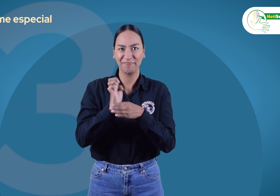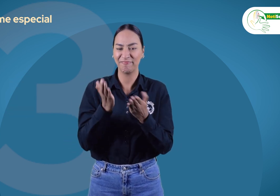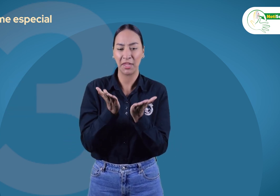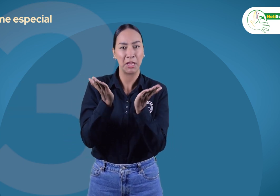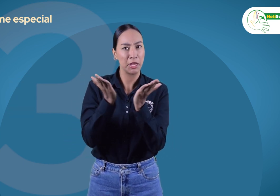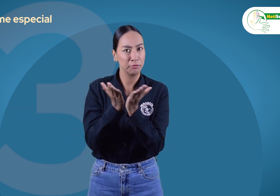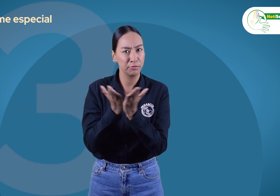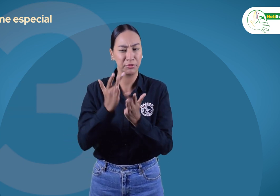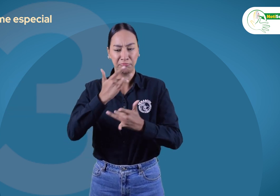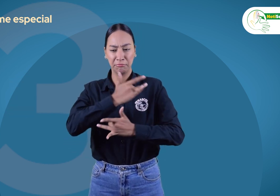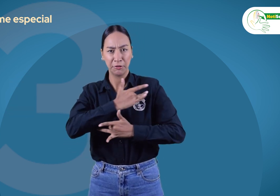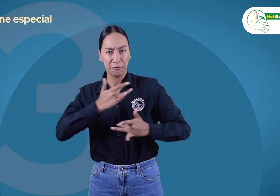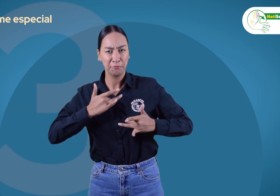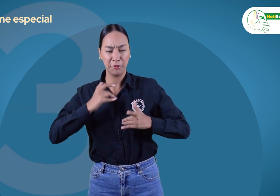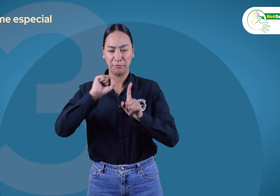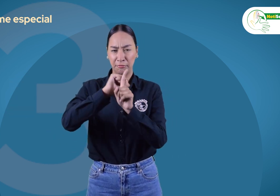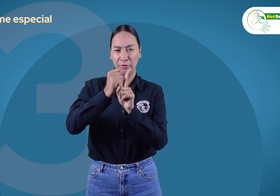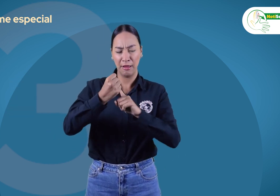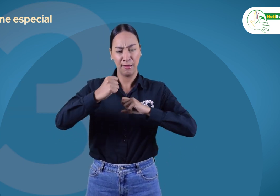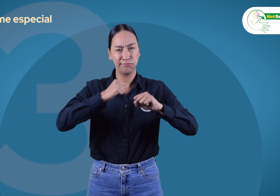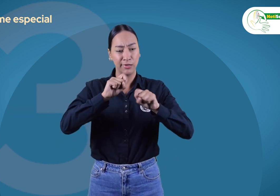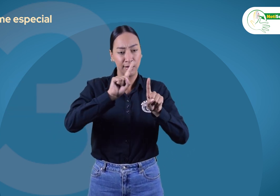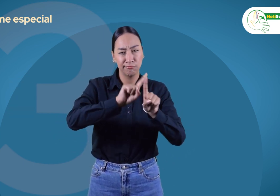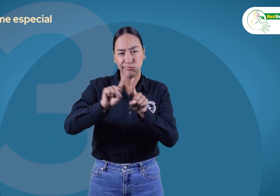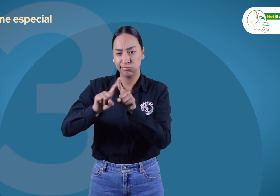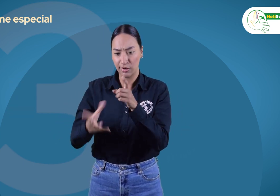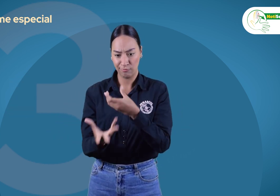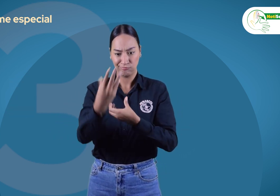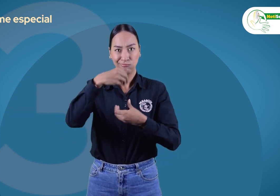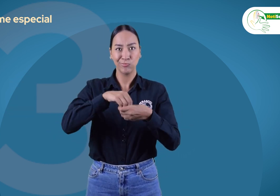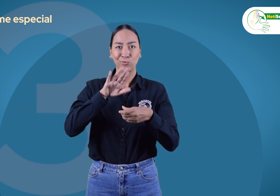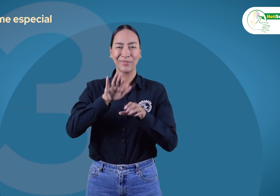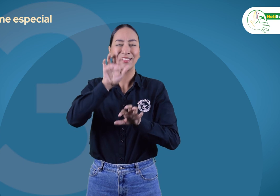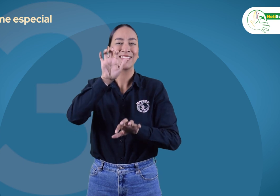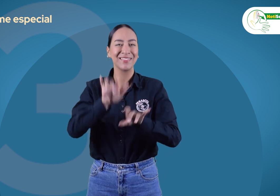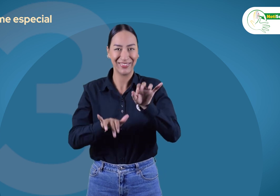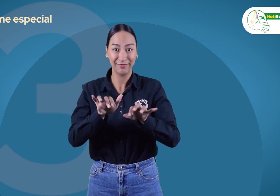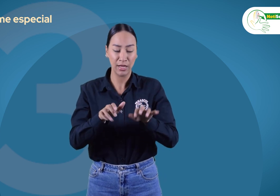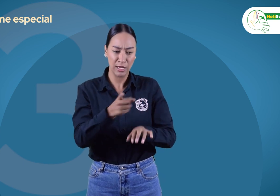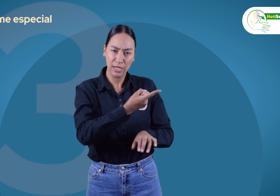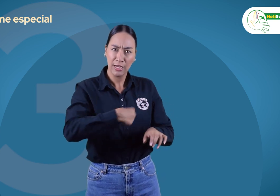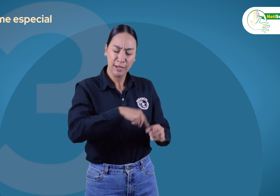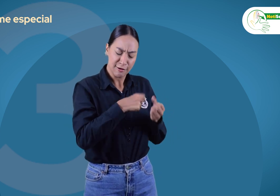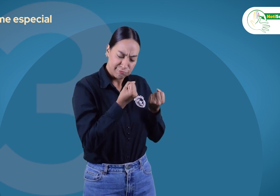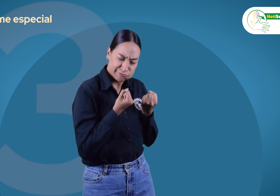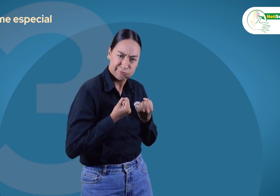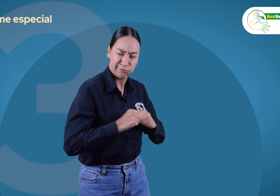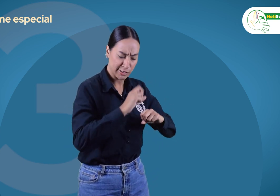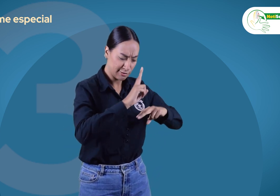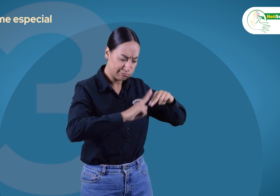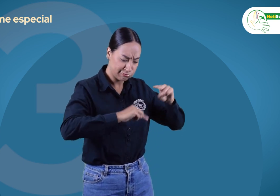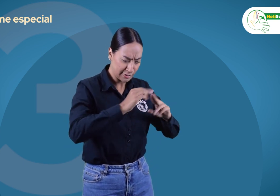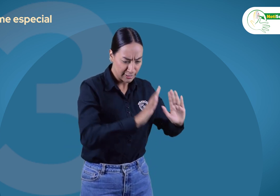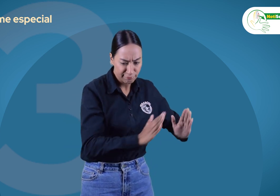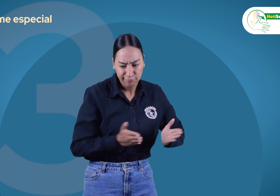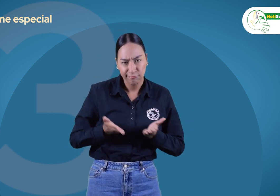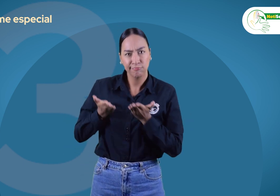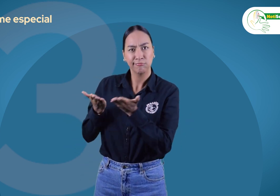articulado entre las secretarías de salud, educación, gestión social, entre otras, para aunar esfuerzos que